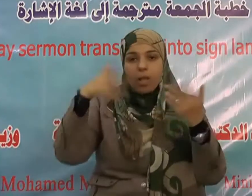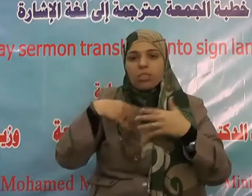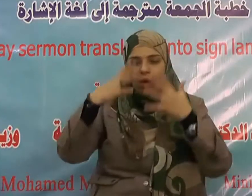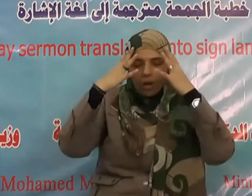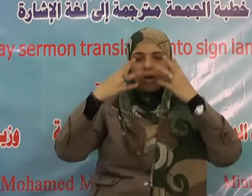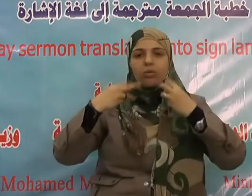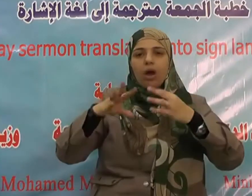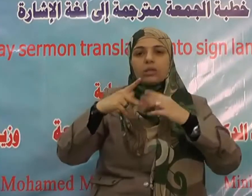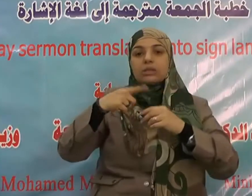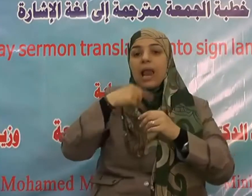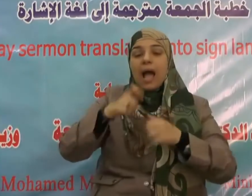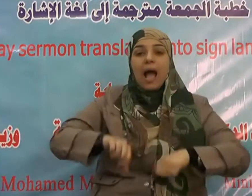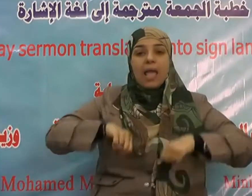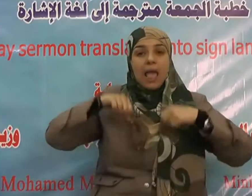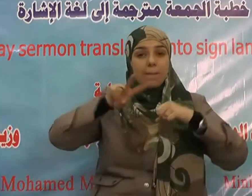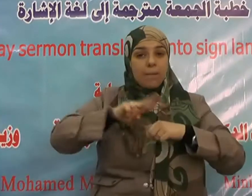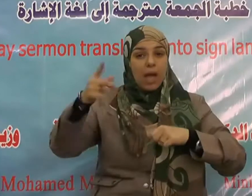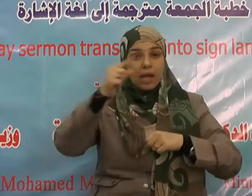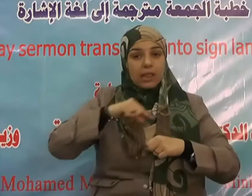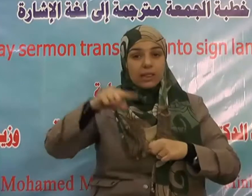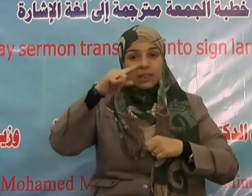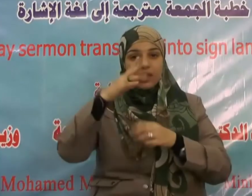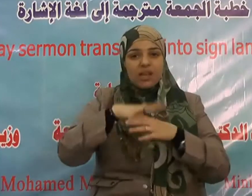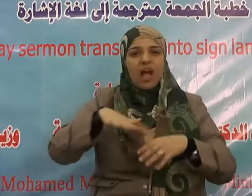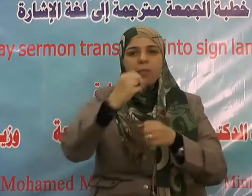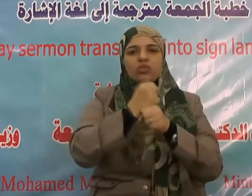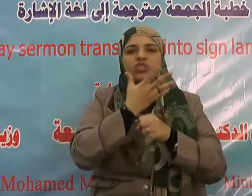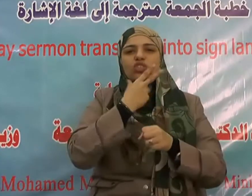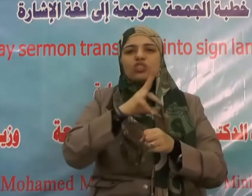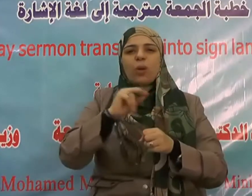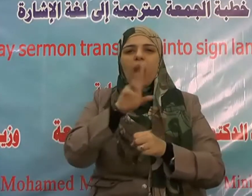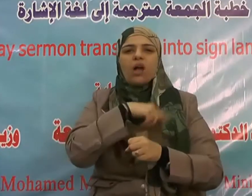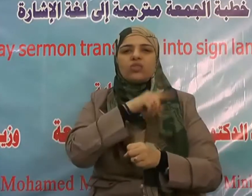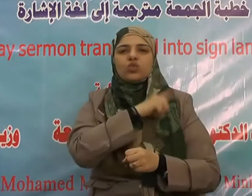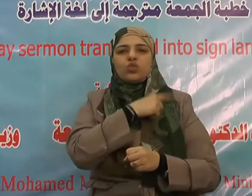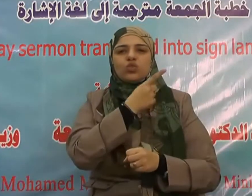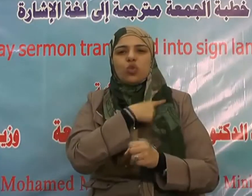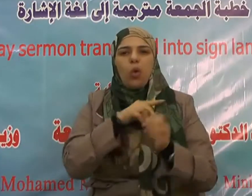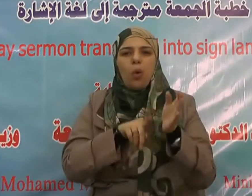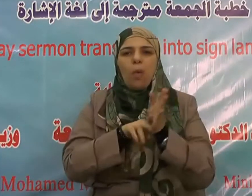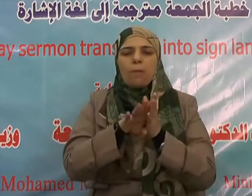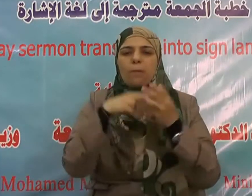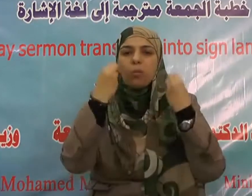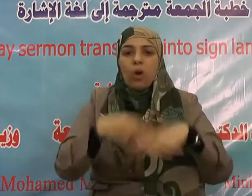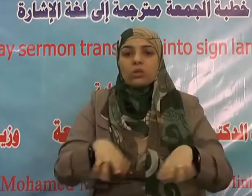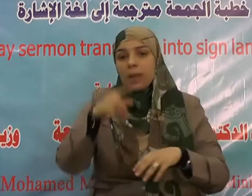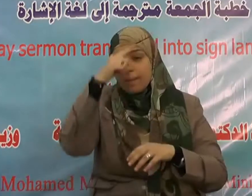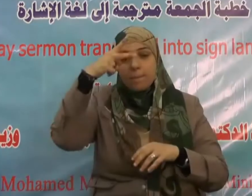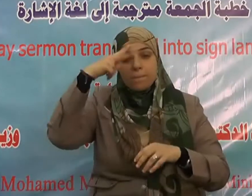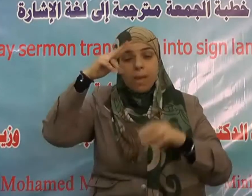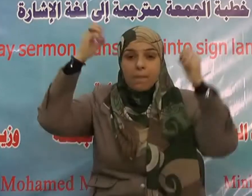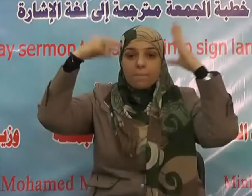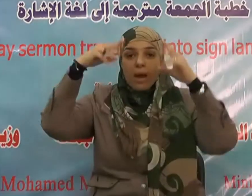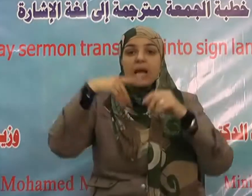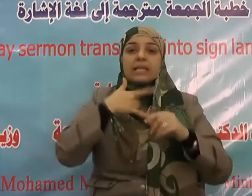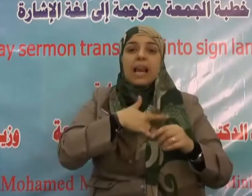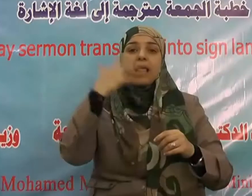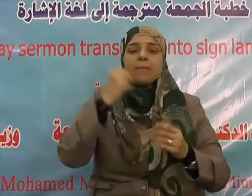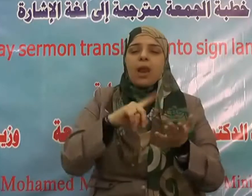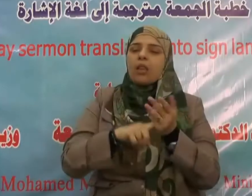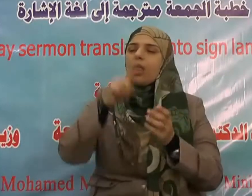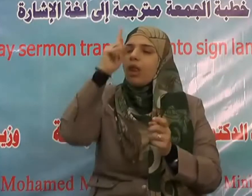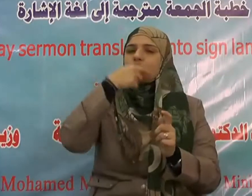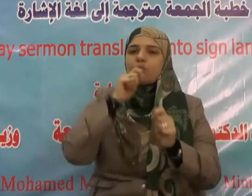قال تعالى ويطعمون الطعام على حبه مسكينا ويتيما